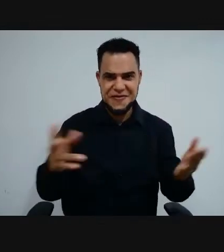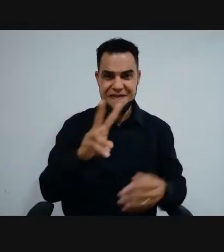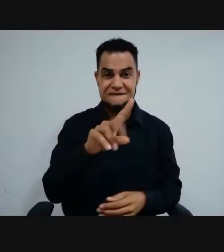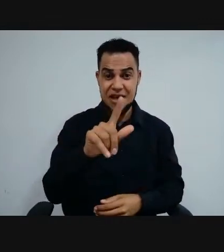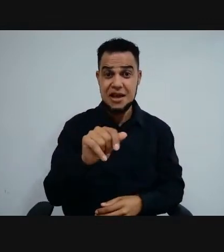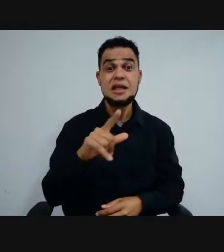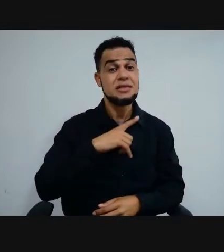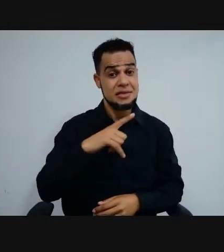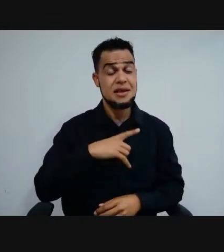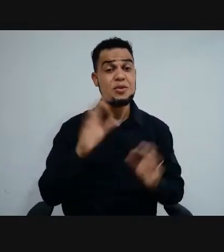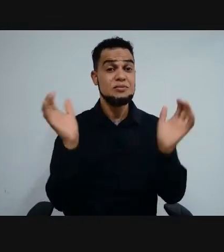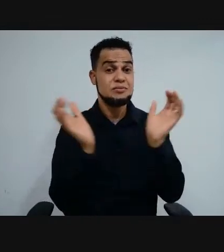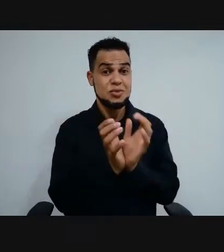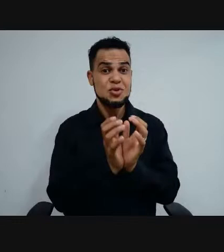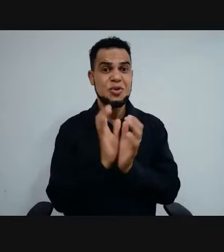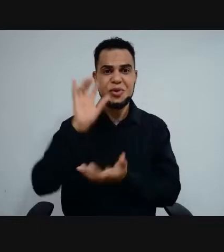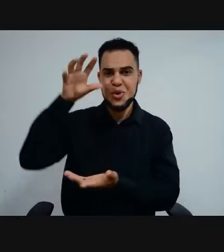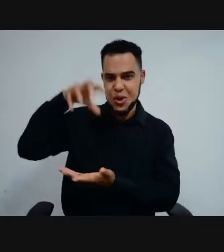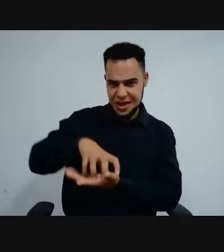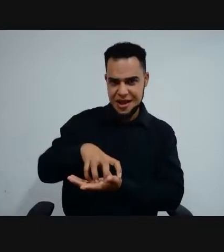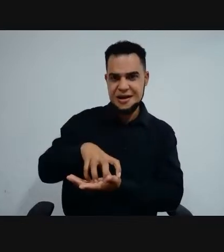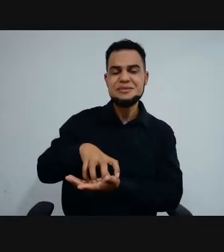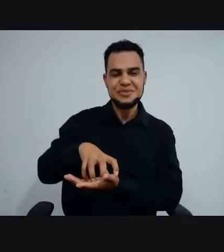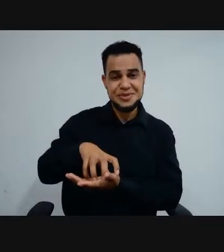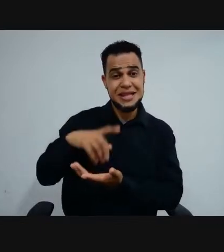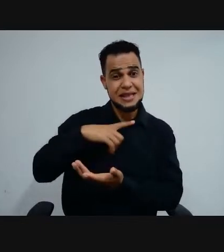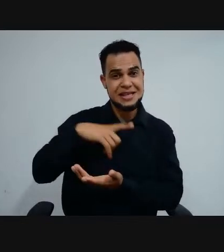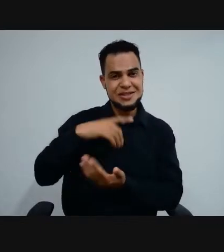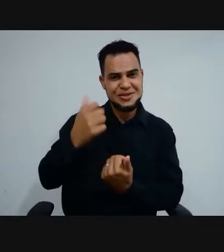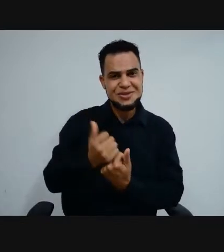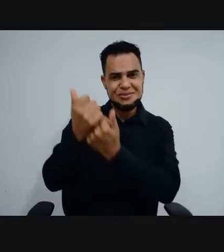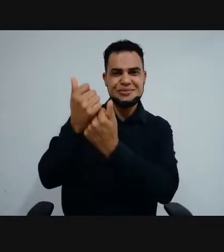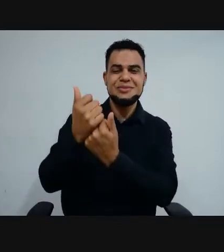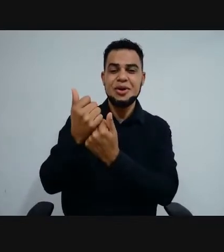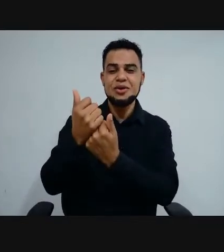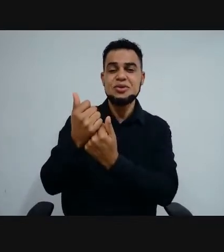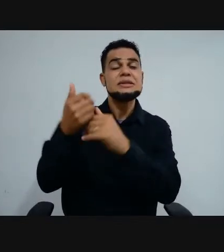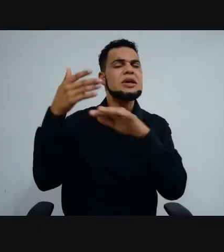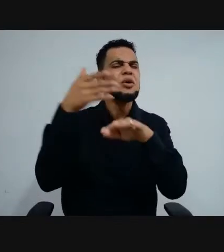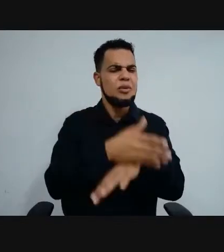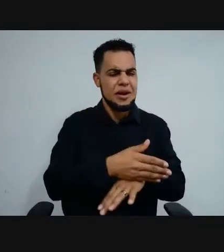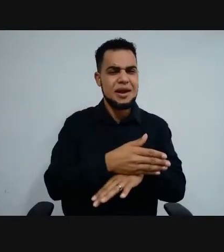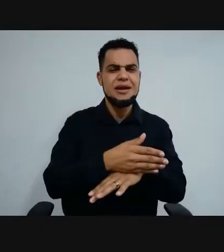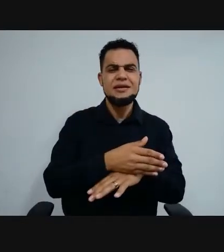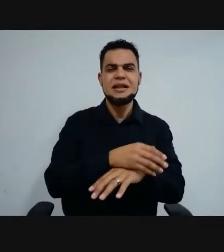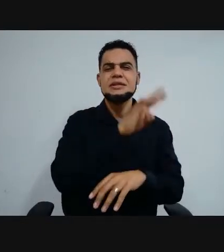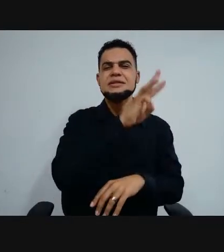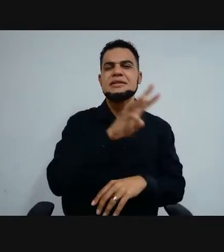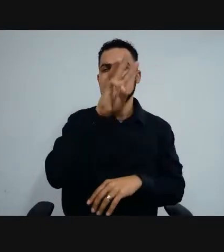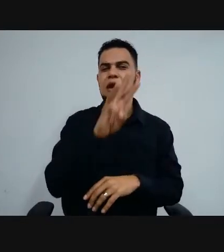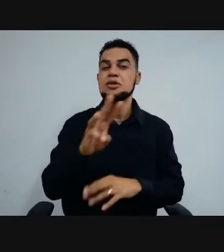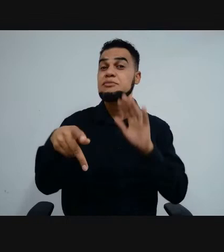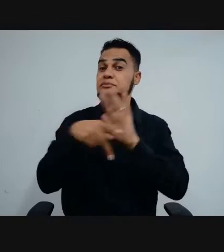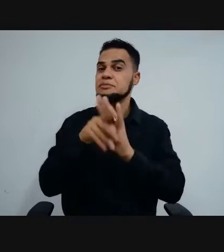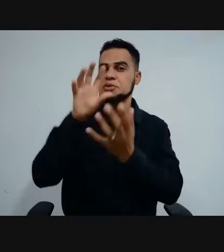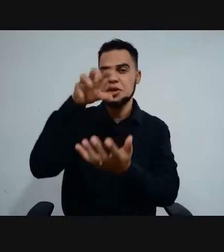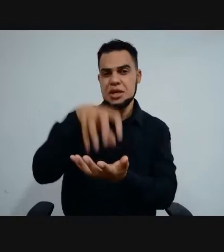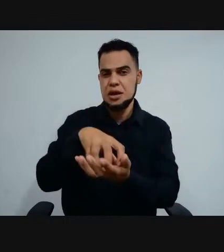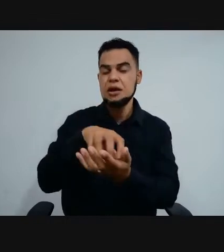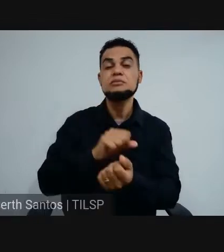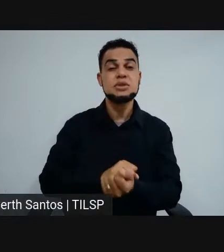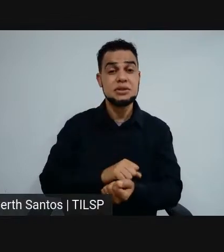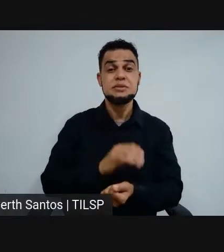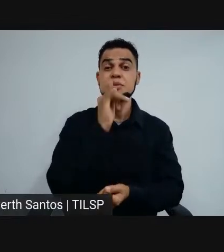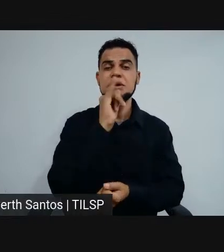seu campus de suporte ao candidato. Então, você vá na página do campus, por exemplo, estou querendo fazer processo